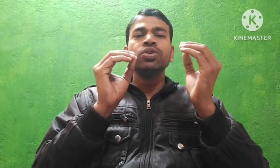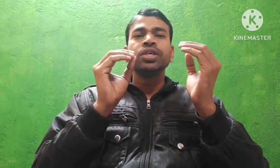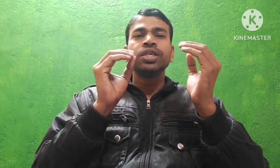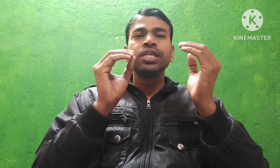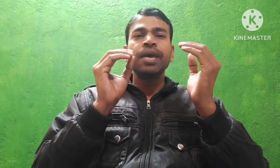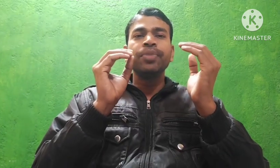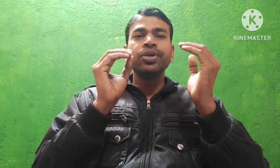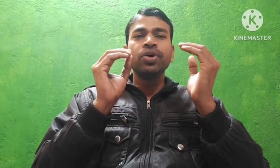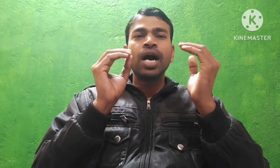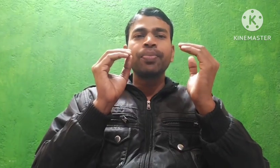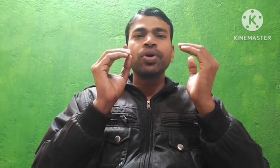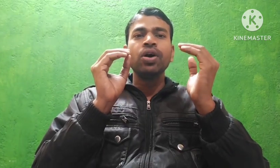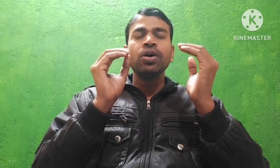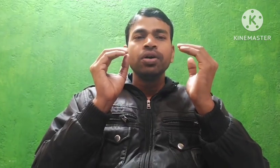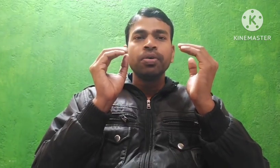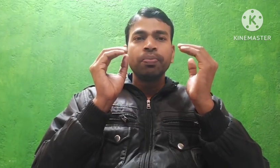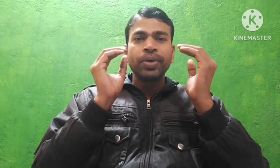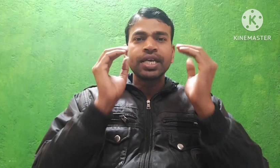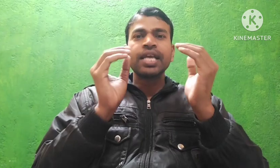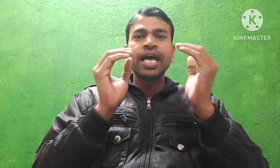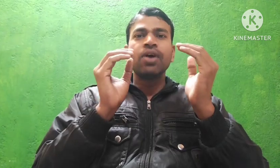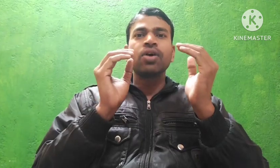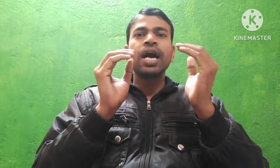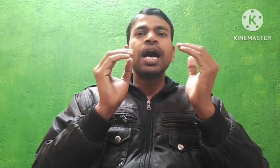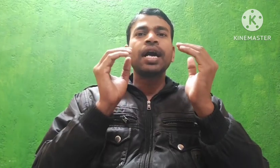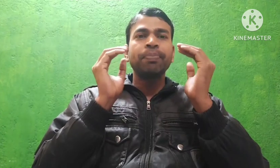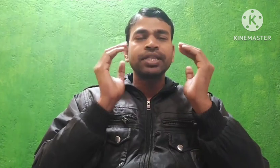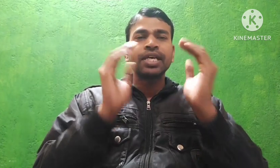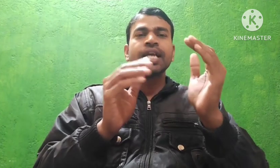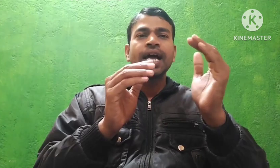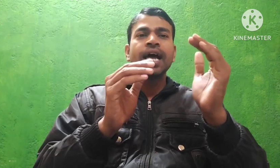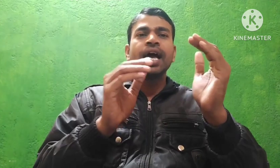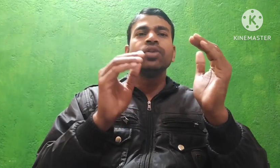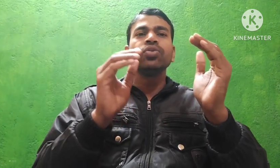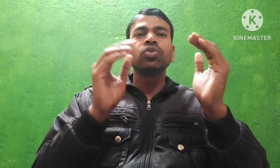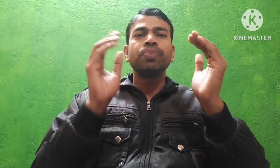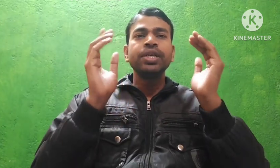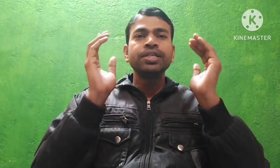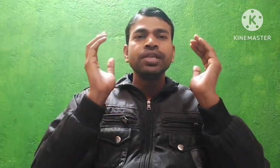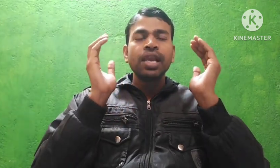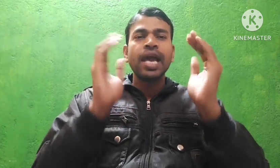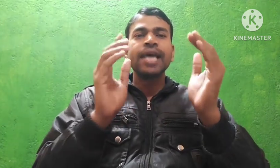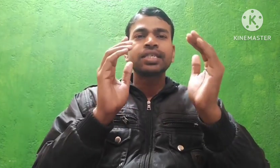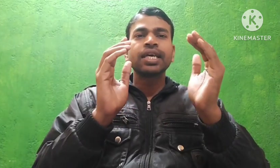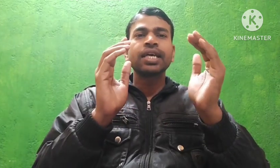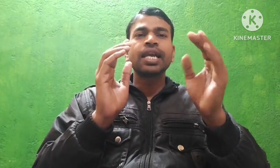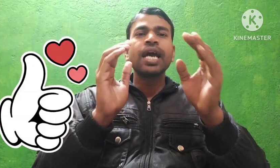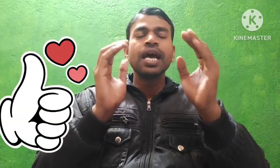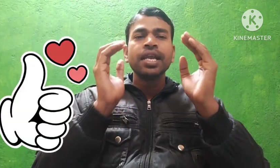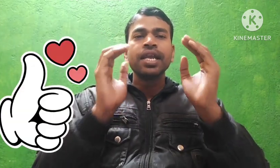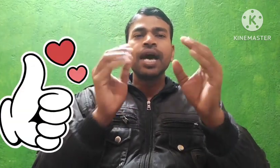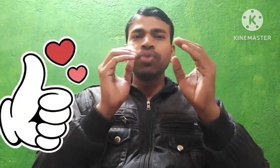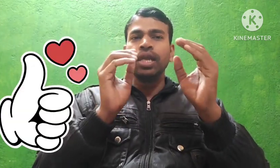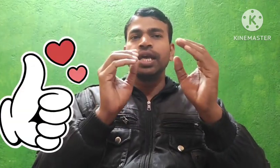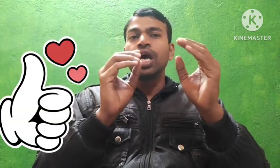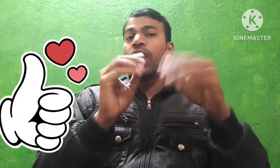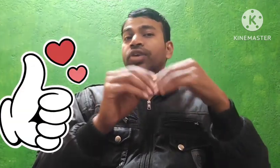कि ये वीडियो आपको पसंद आया होगा अगर पसंद आया है तो प्लीज लाइक शेर करना न भूले और